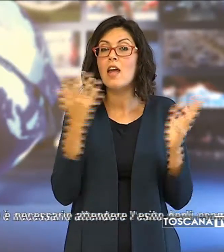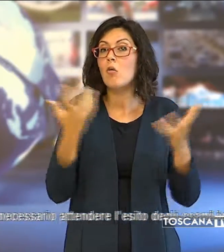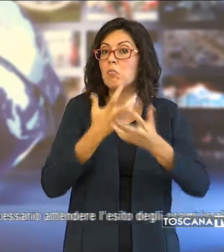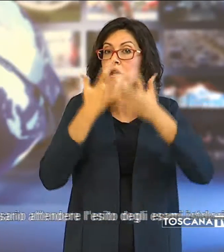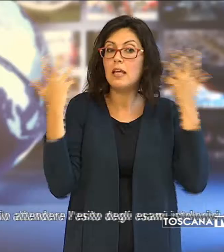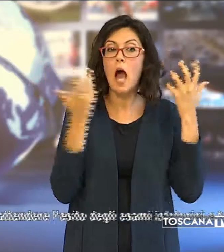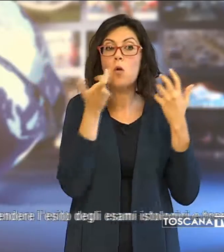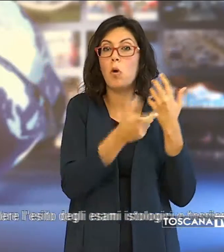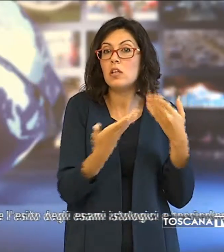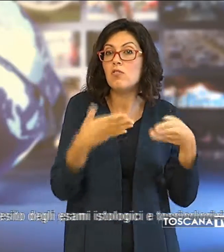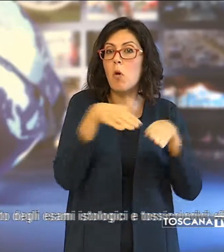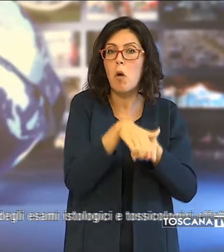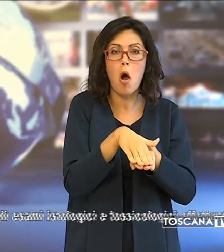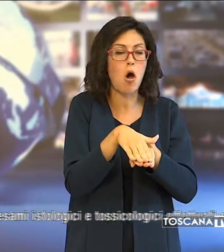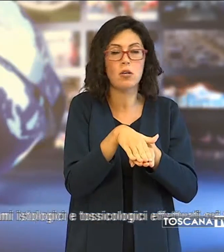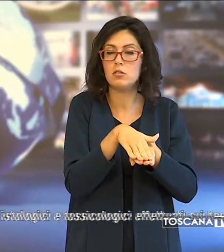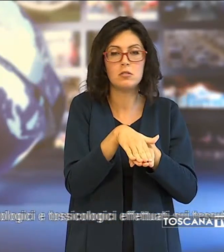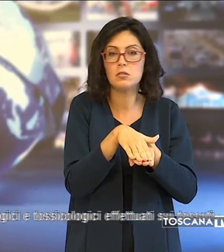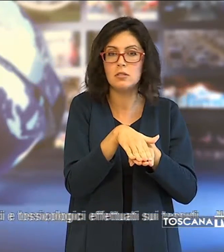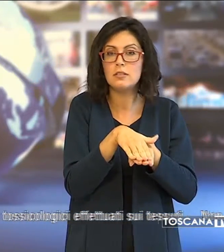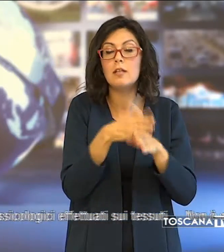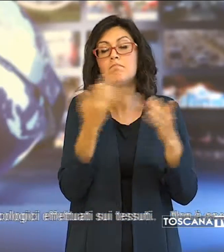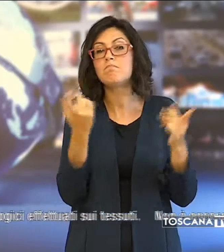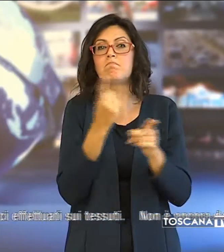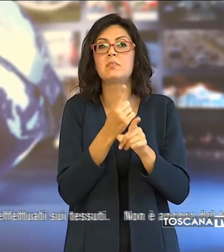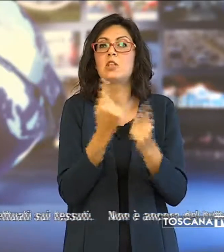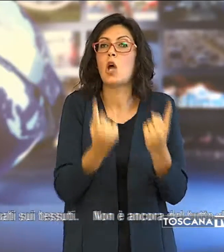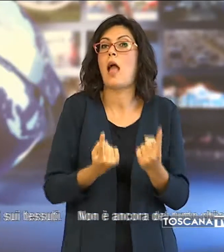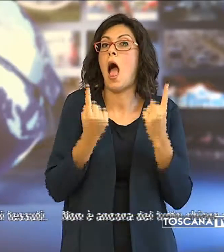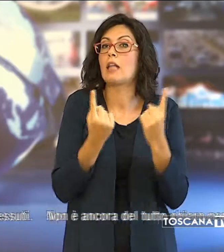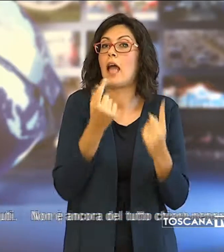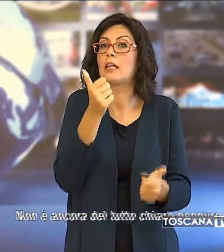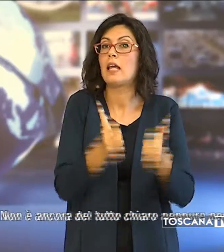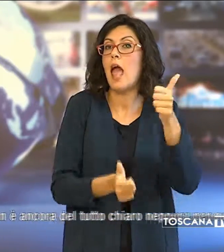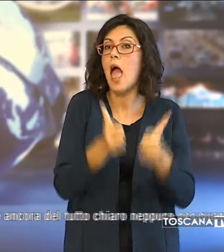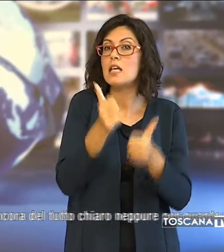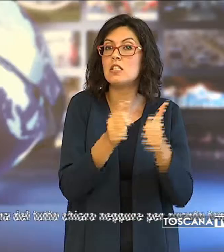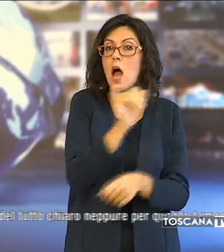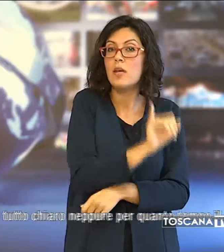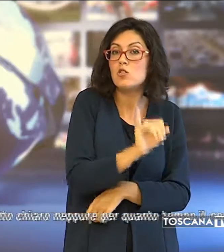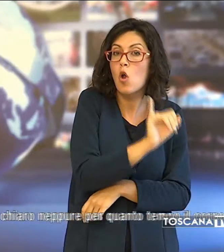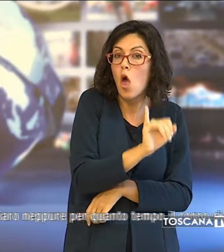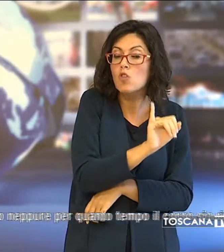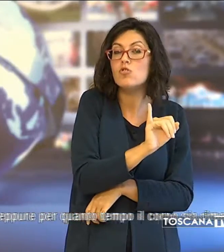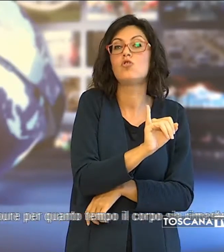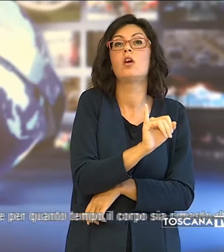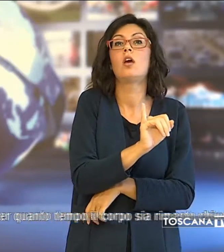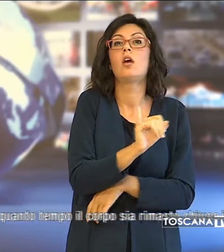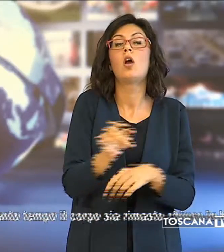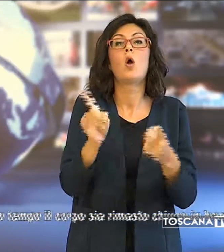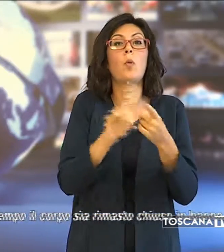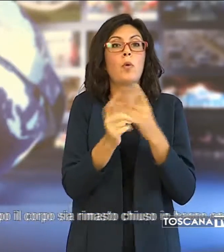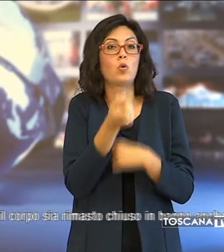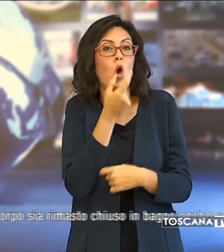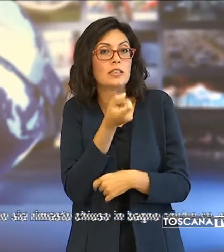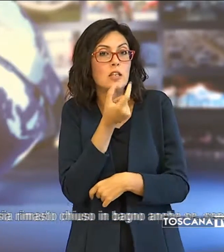decesso per le quali è necessario attendere l'esito degli esami istologici e